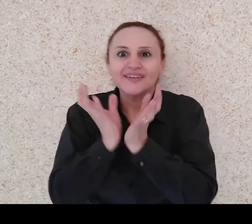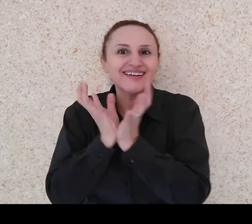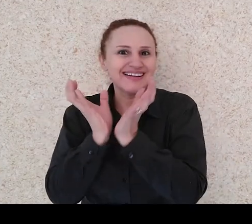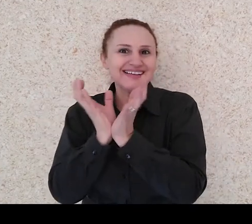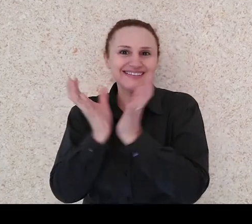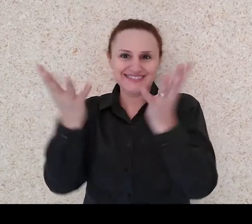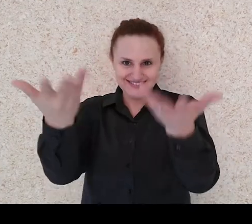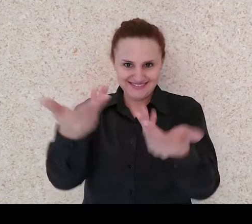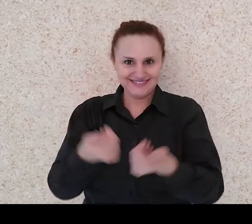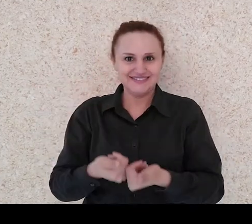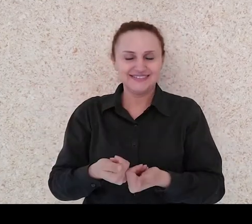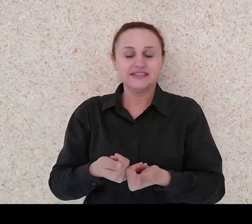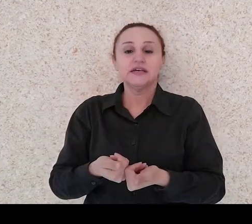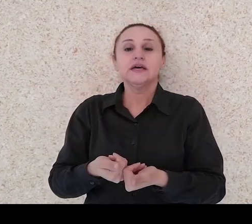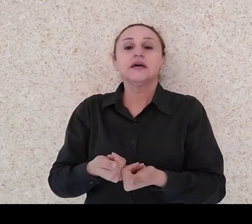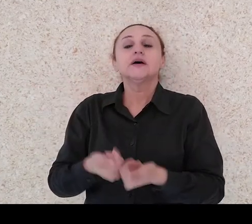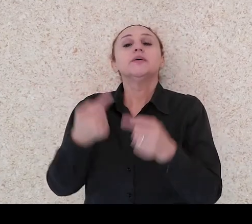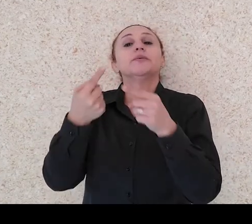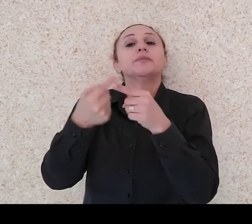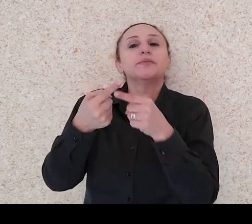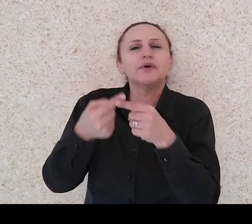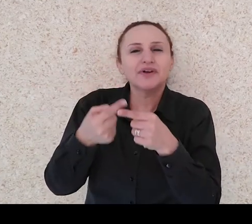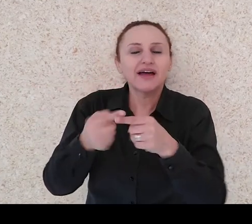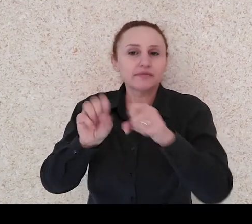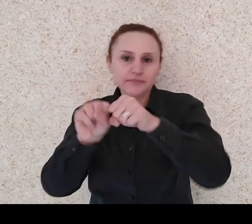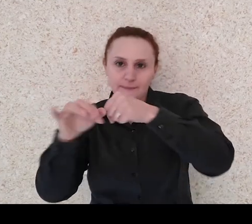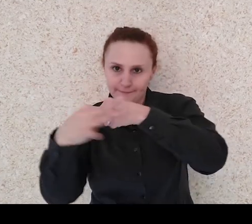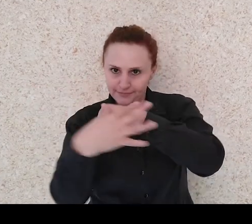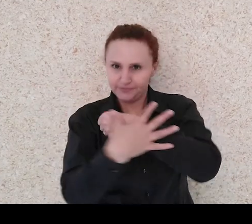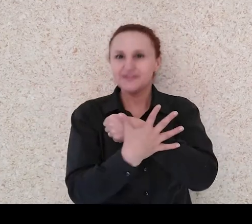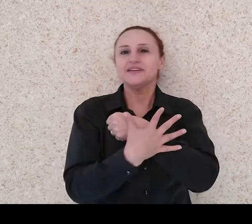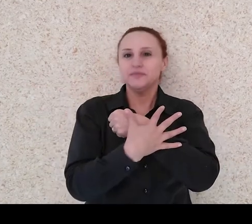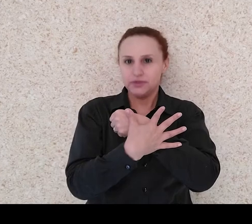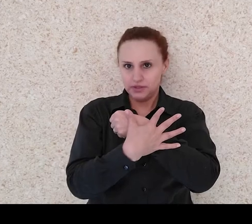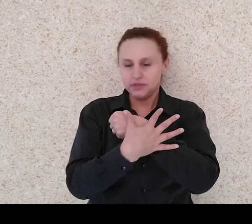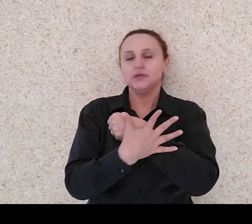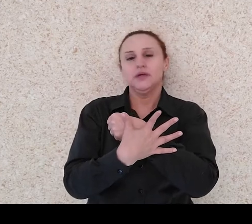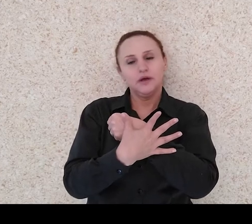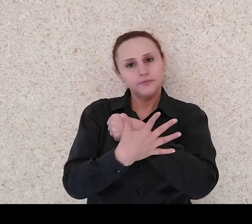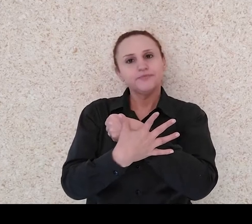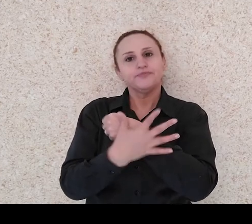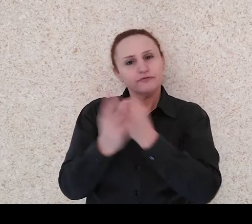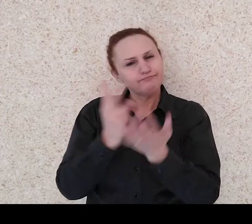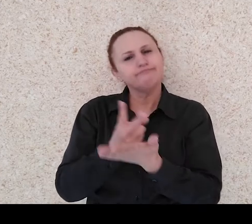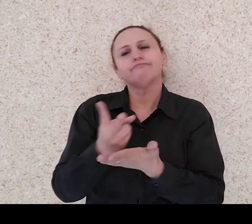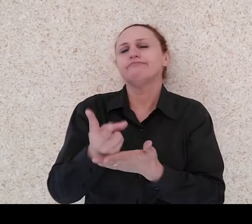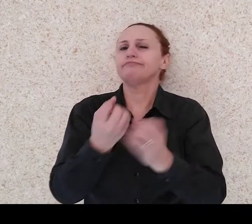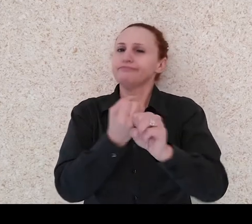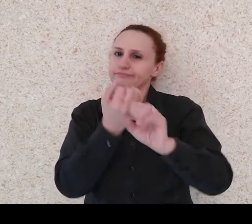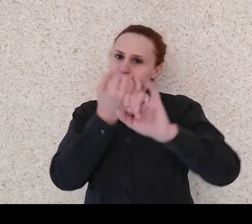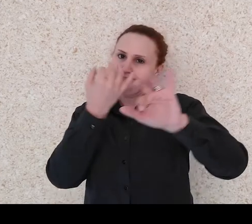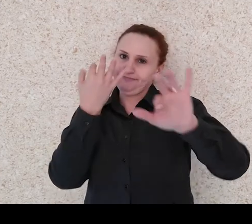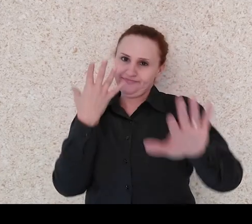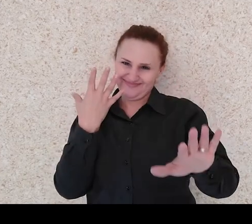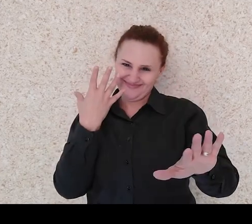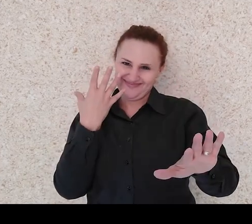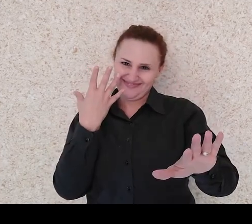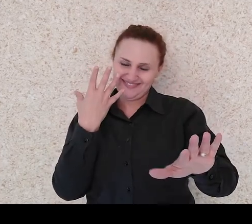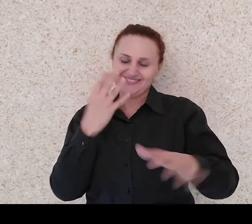Provavelmente, devido à pandemia, será ofertada de maneira remota. Teremos também a nossa